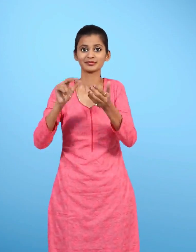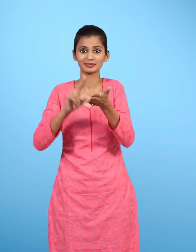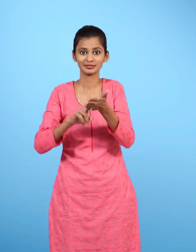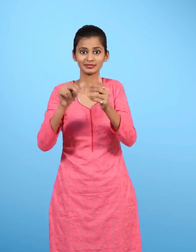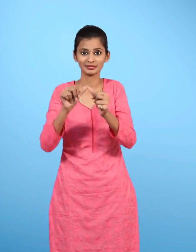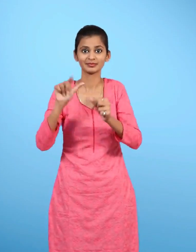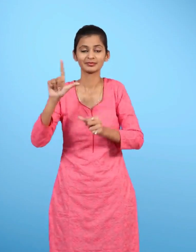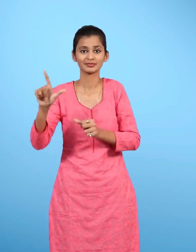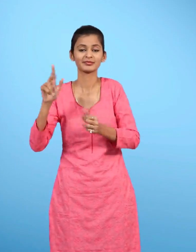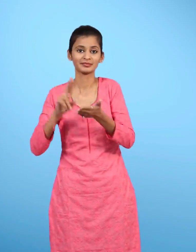थी